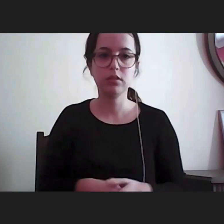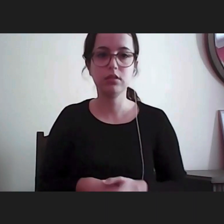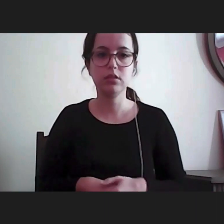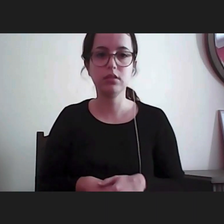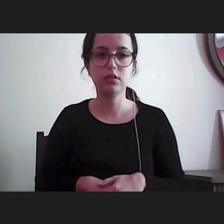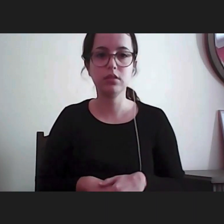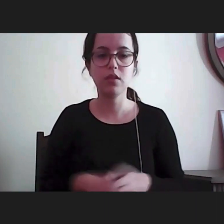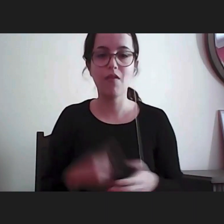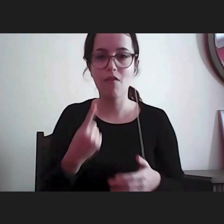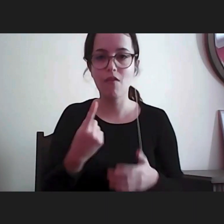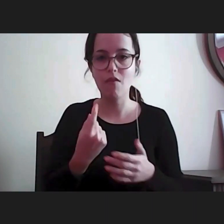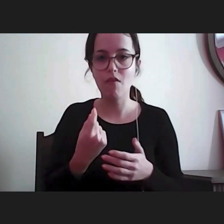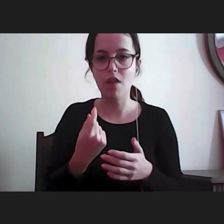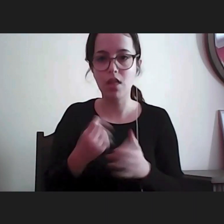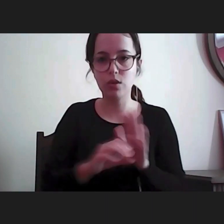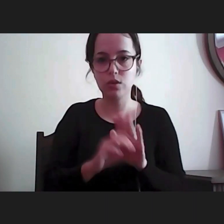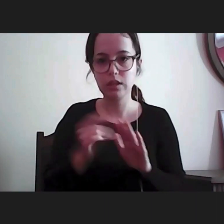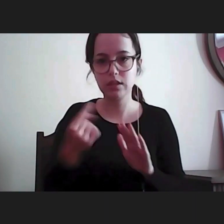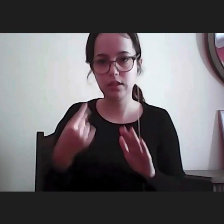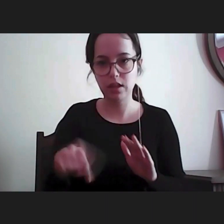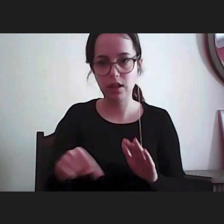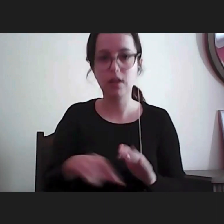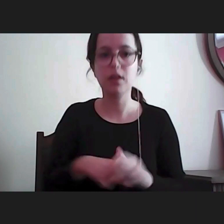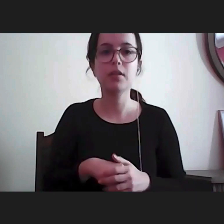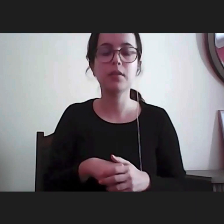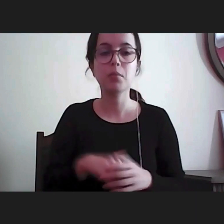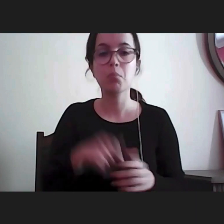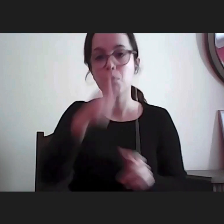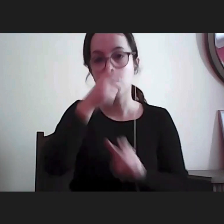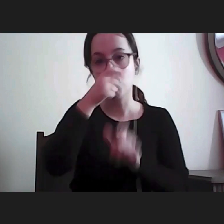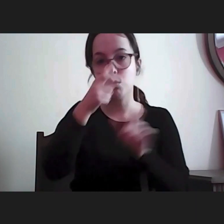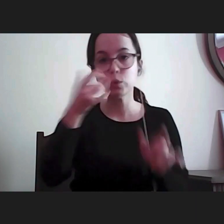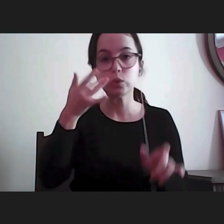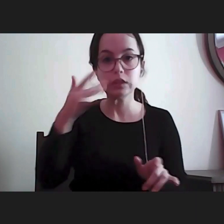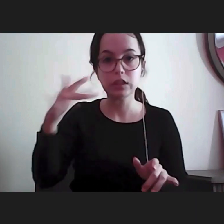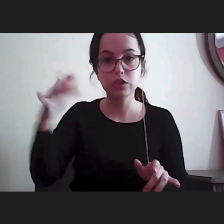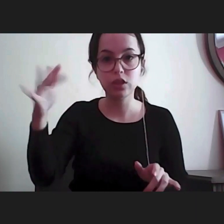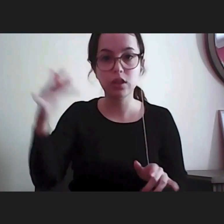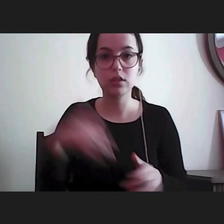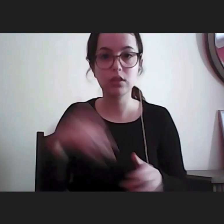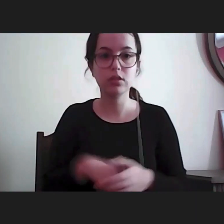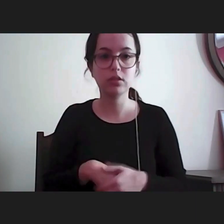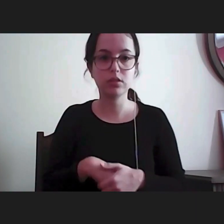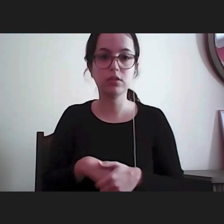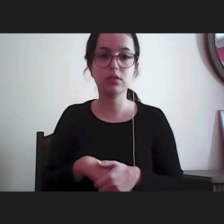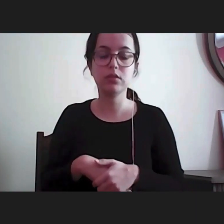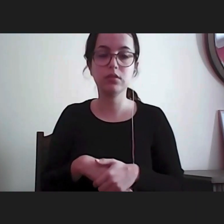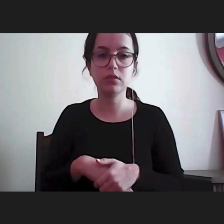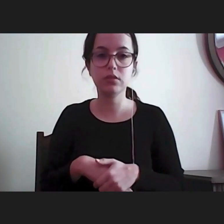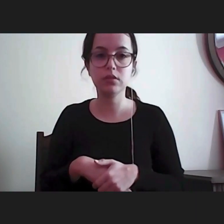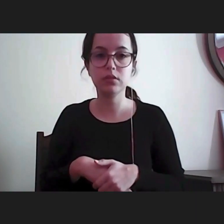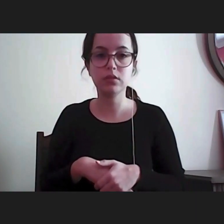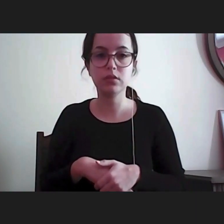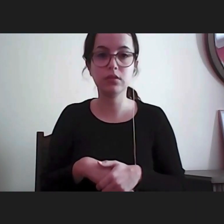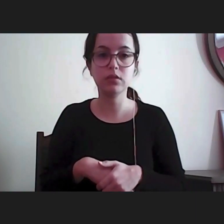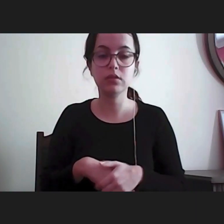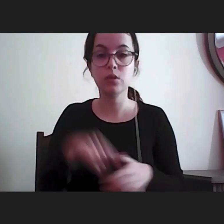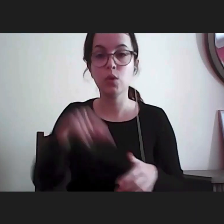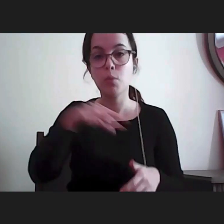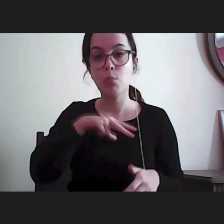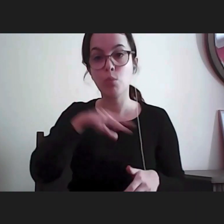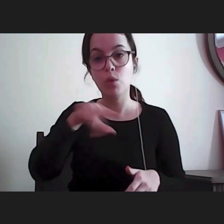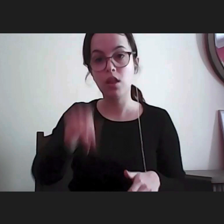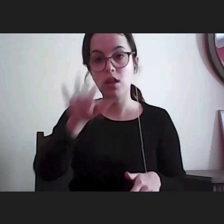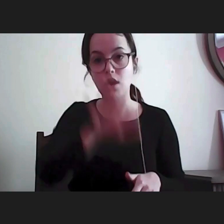como outros exemplos podemos falar dos estrangeiros. Portugal é um país hoje com uma